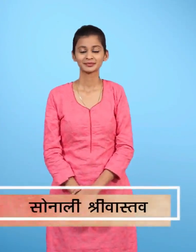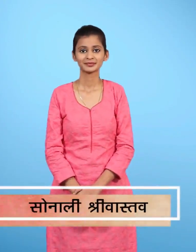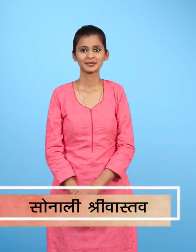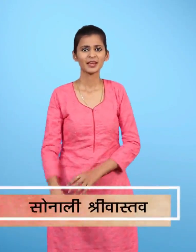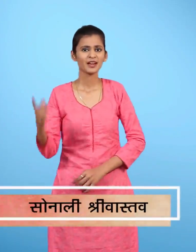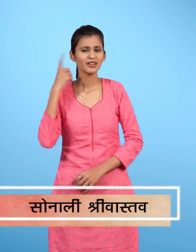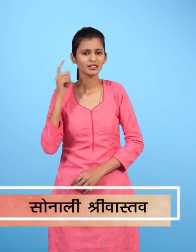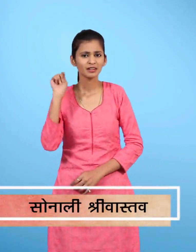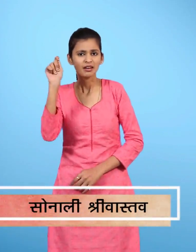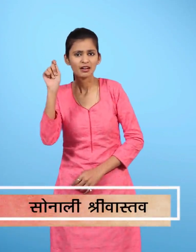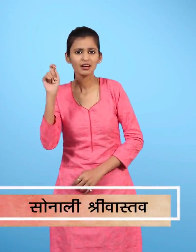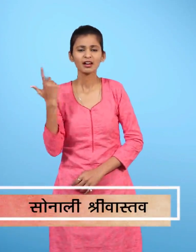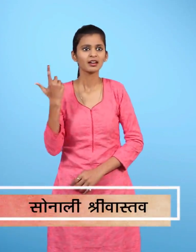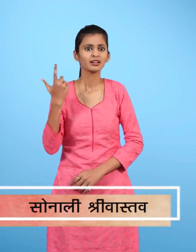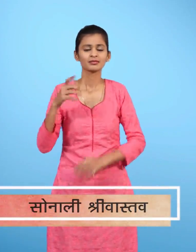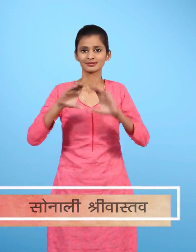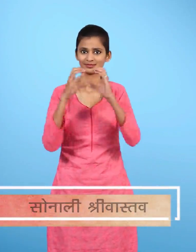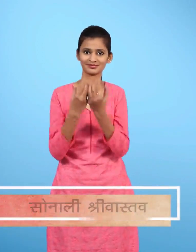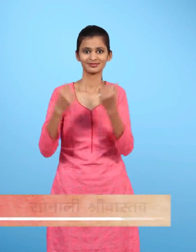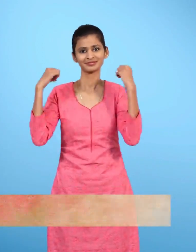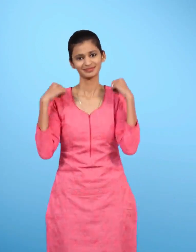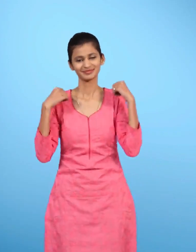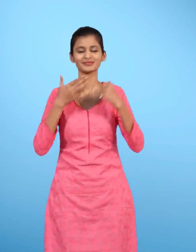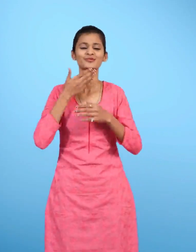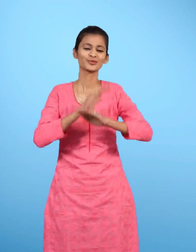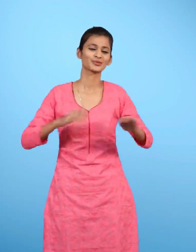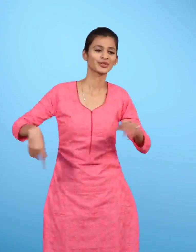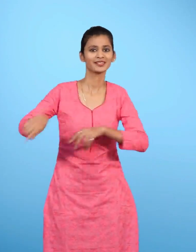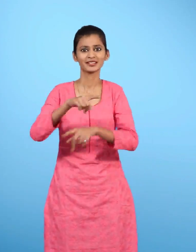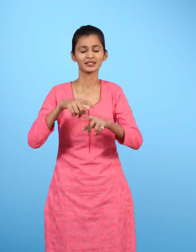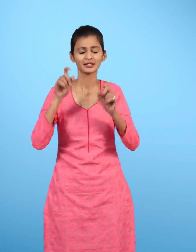टक की आवाज सुनकर कक्षा में बैठे सभी बच्चे चौक गए